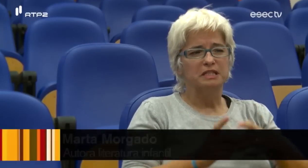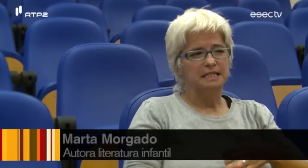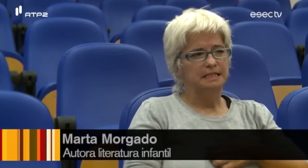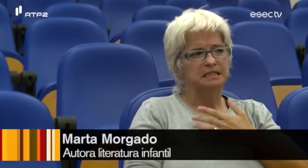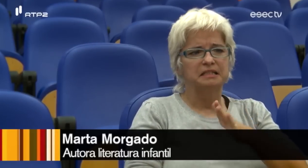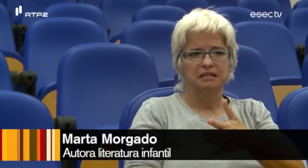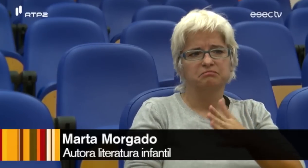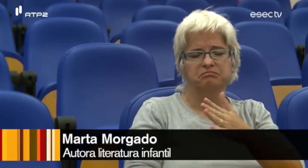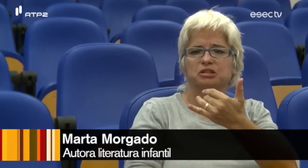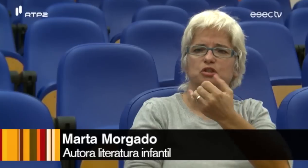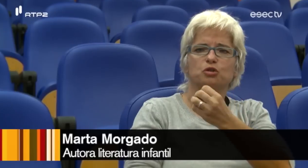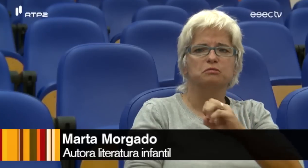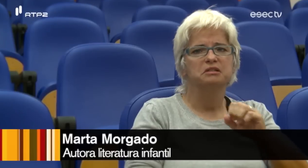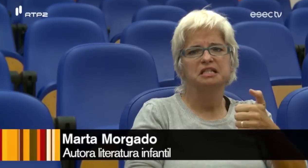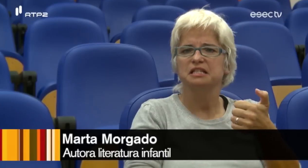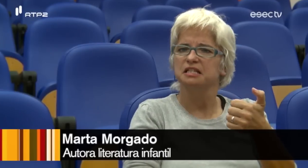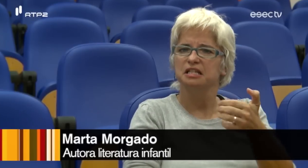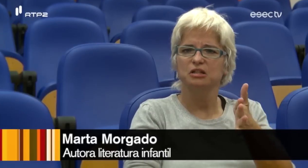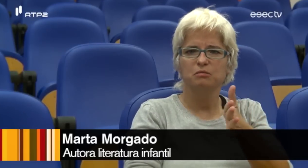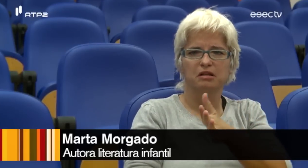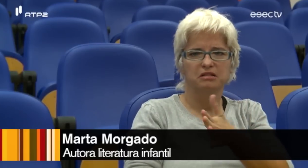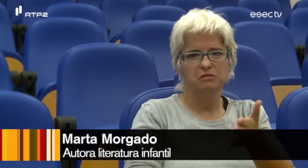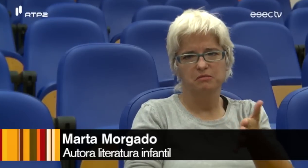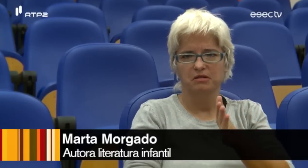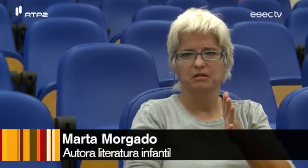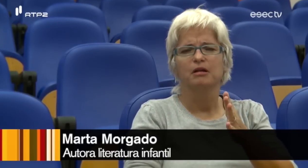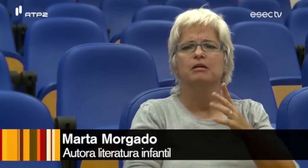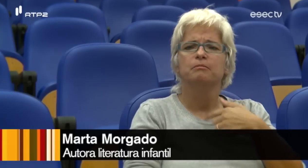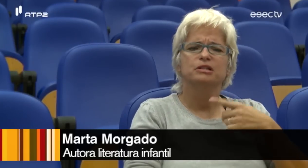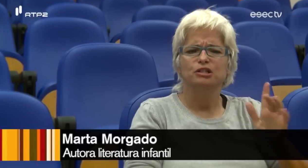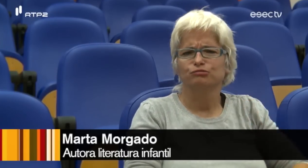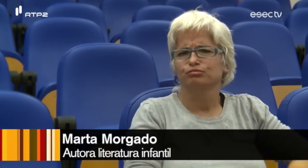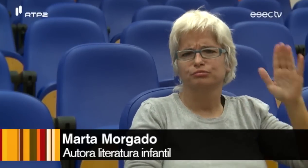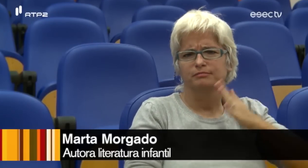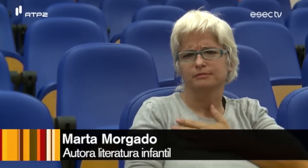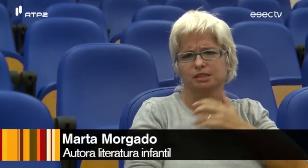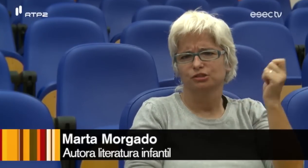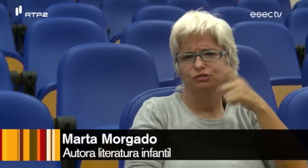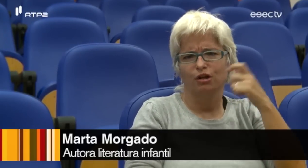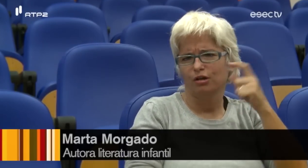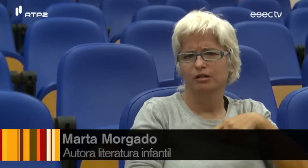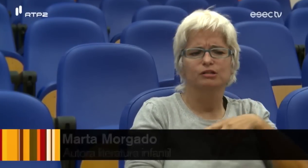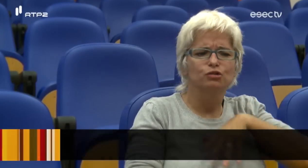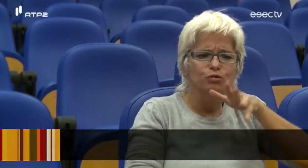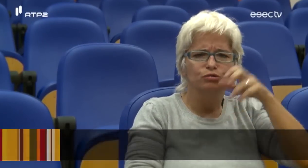Eu comecei a escrever, talvez em 2005, mas desde sempre. A minha vida toda